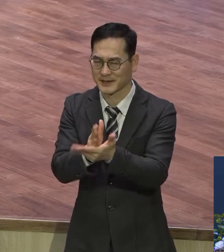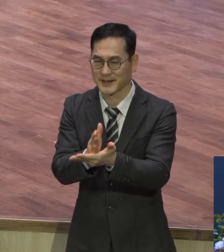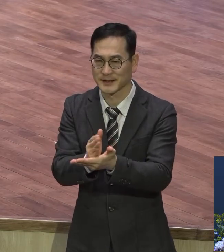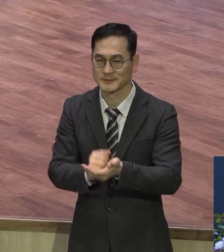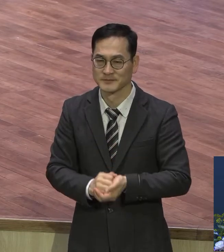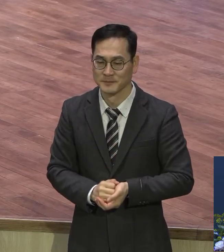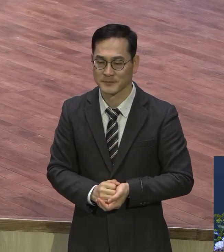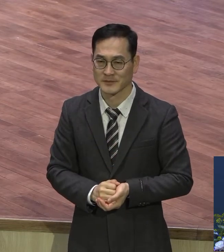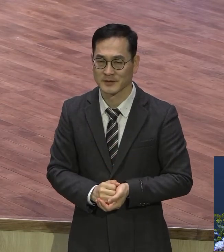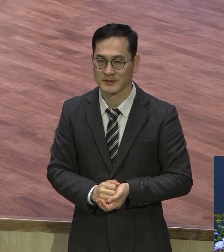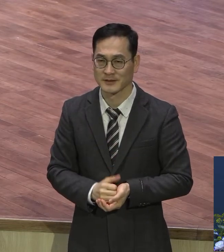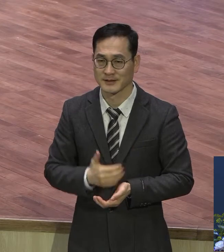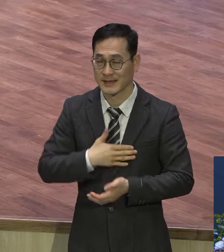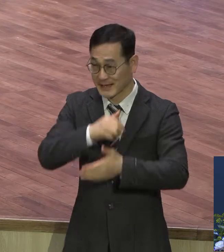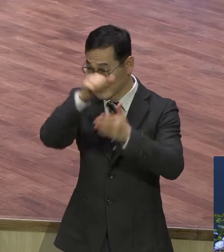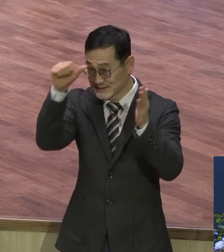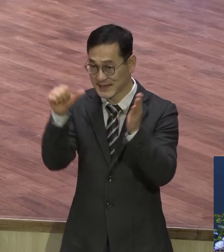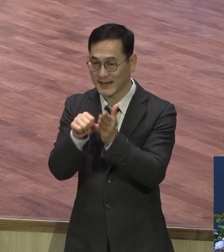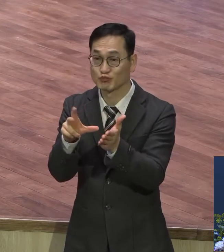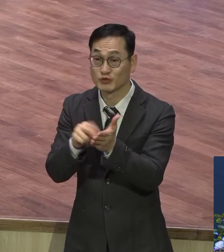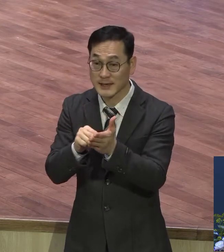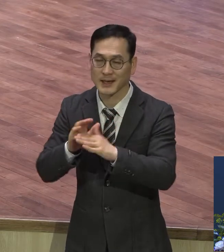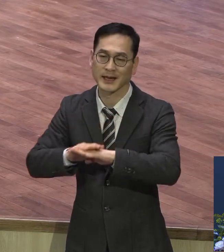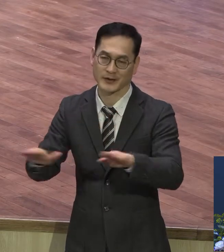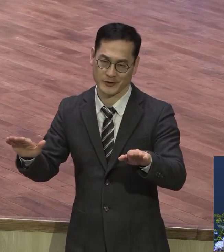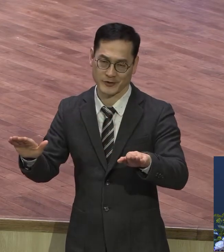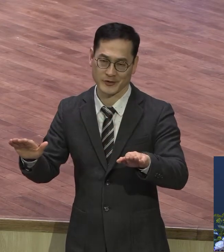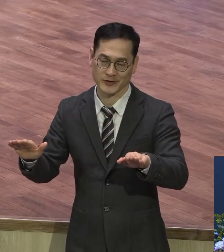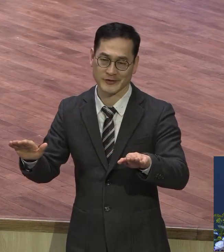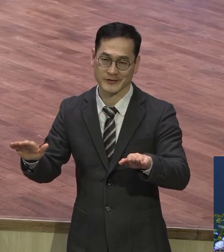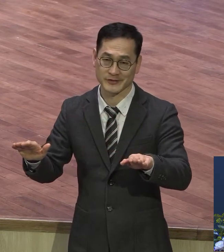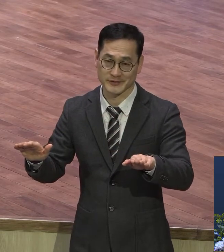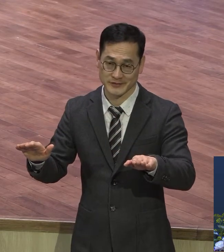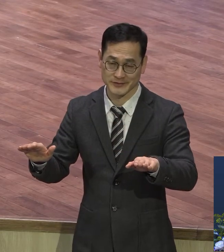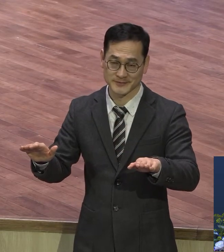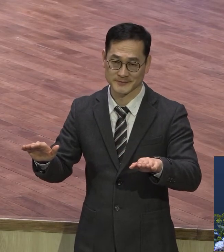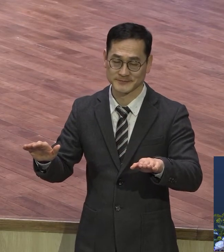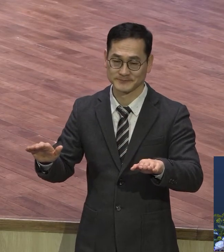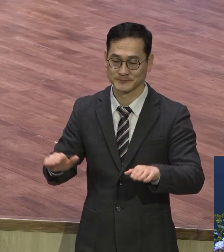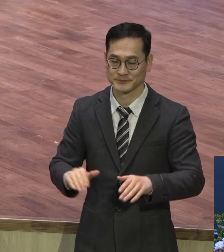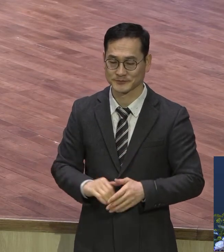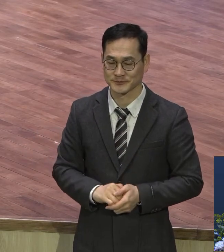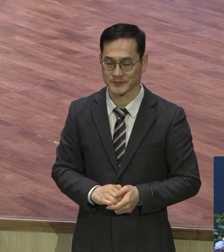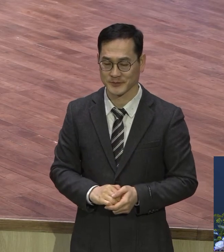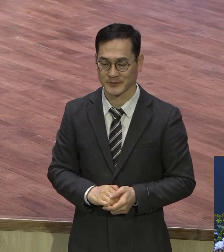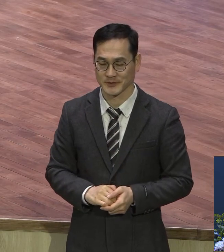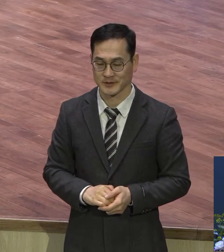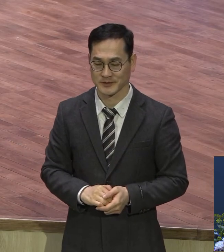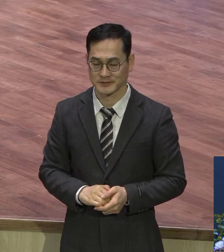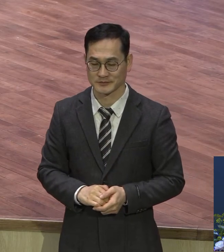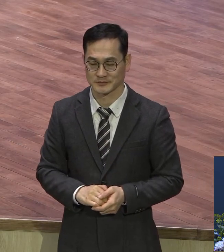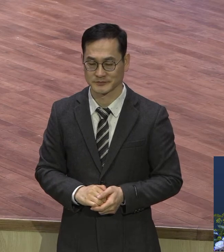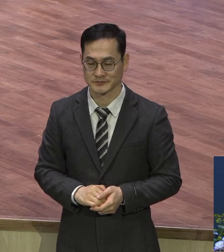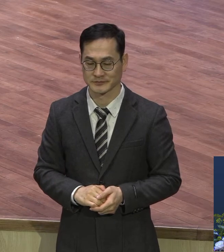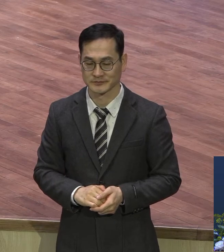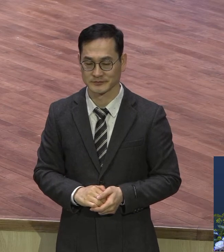인생의 해답을 찾는, 내 인생의 모든 문제의 해결을 받는 그런 치유와